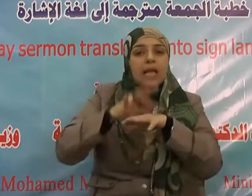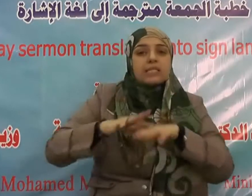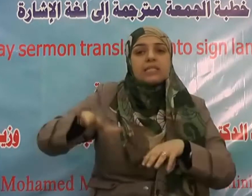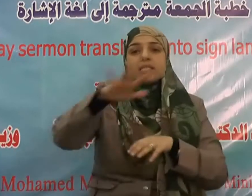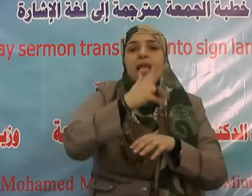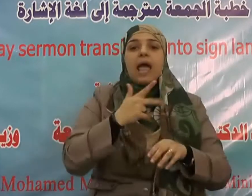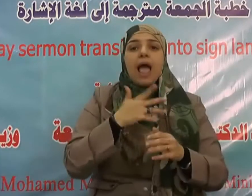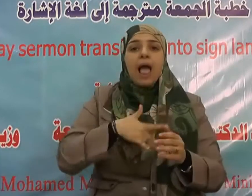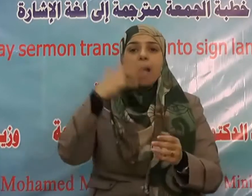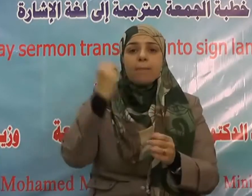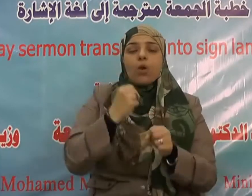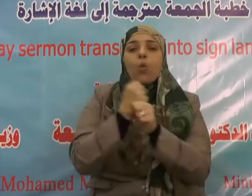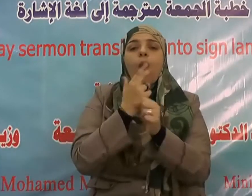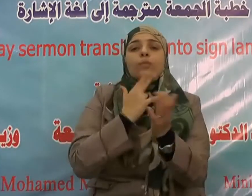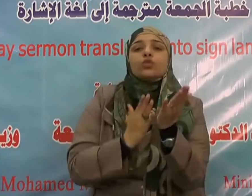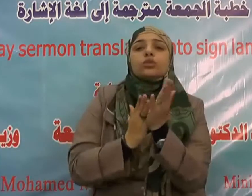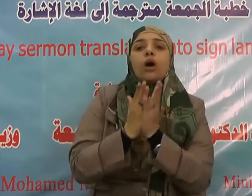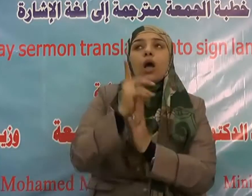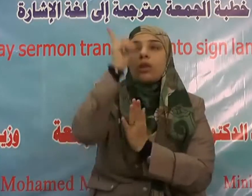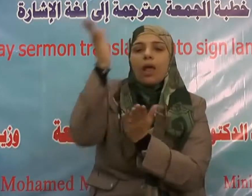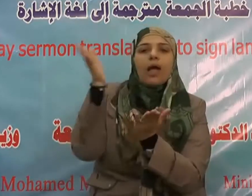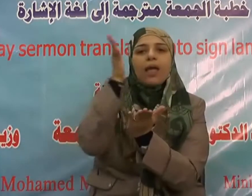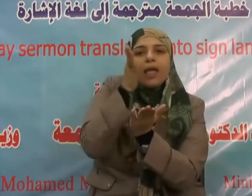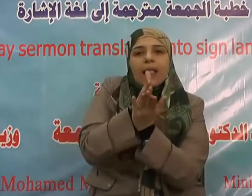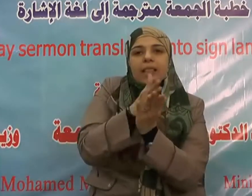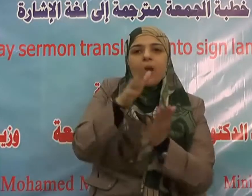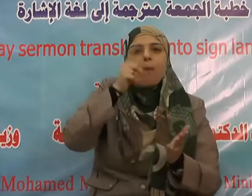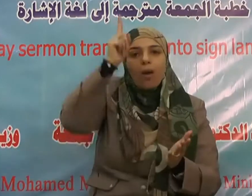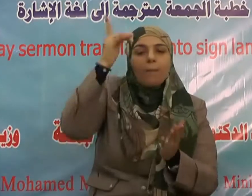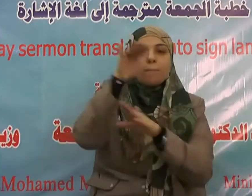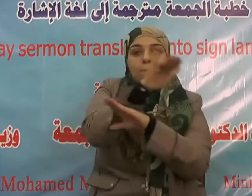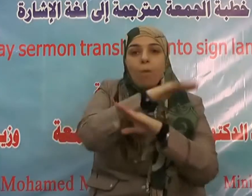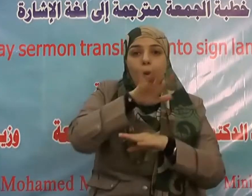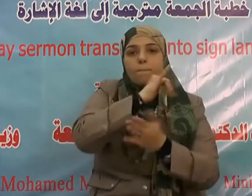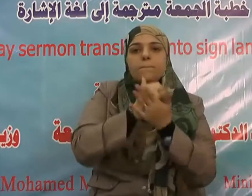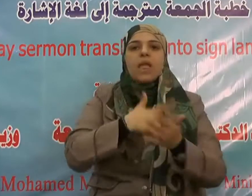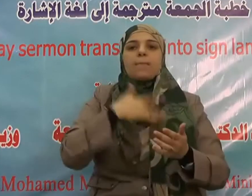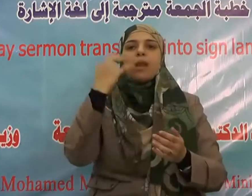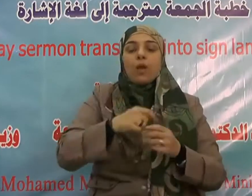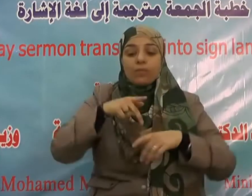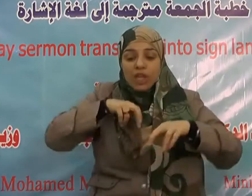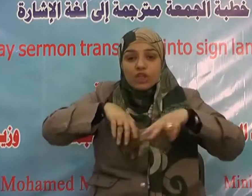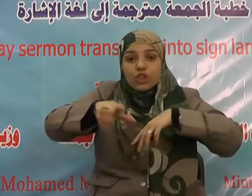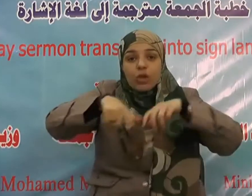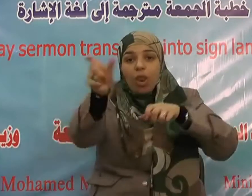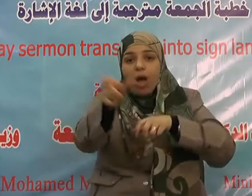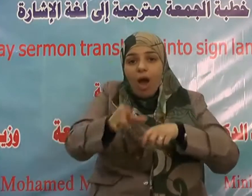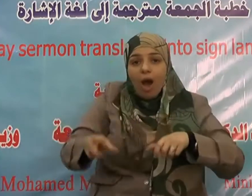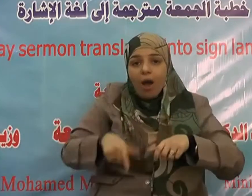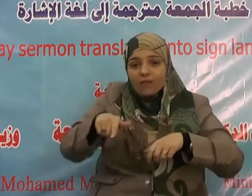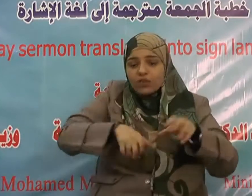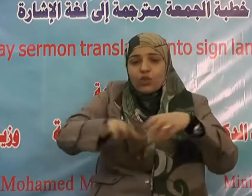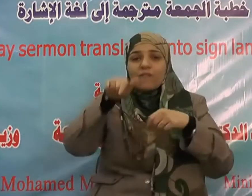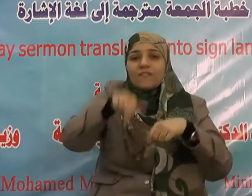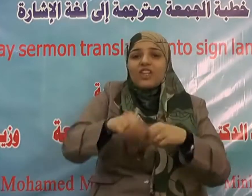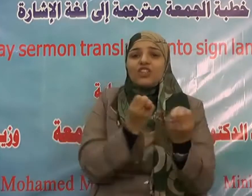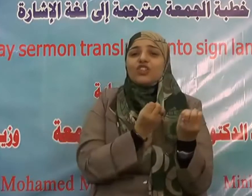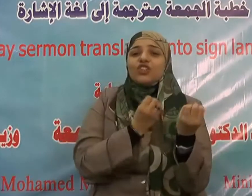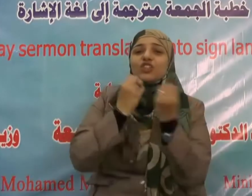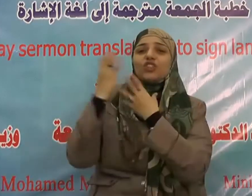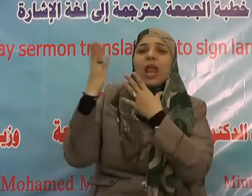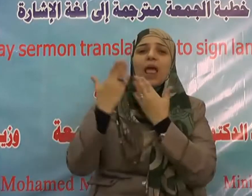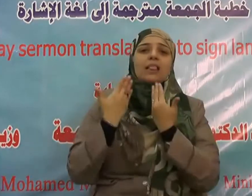الصالحات سيجعل لهم الرحمن ودا فما أقبل عبد على ربه